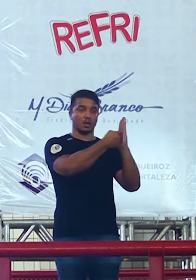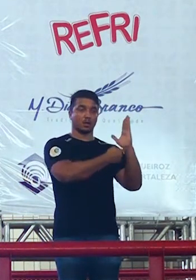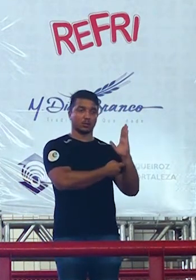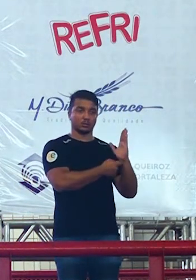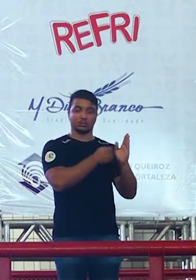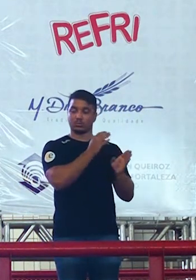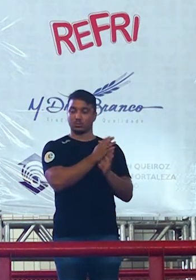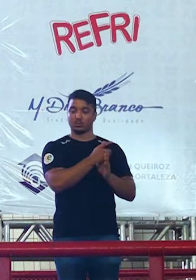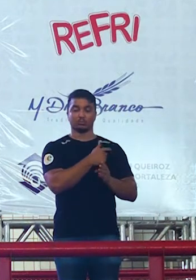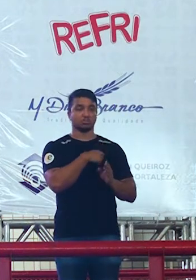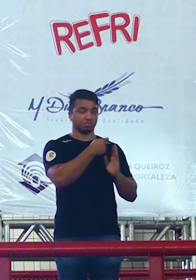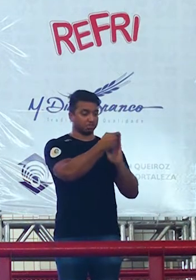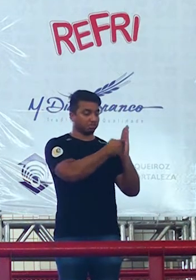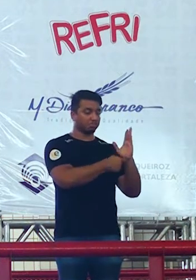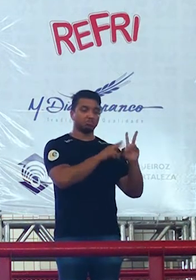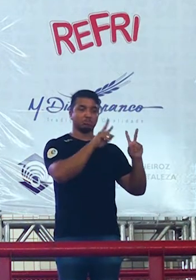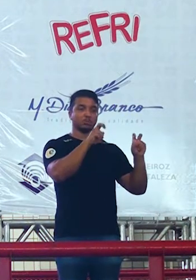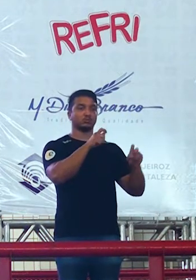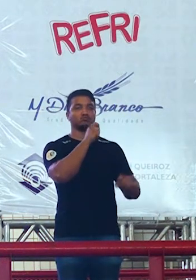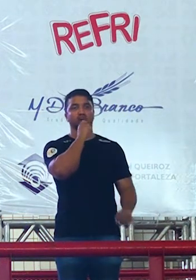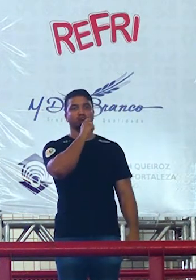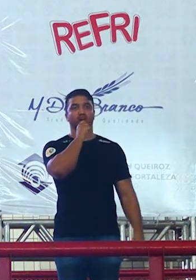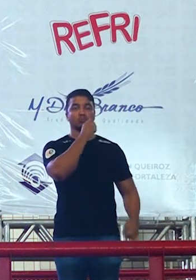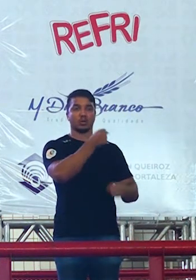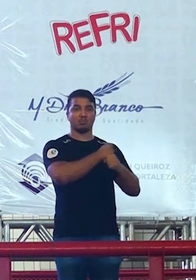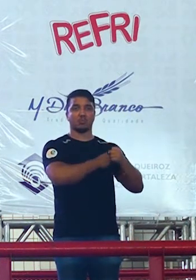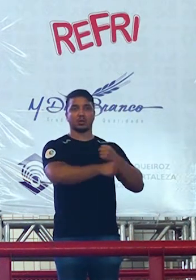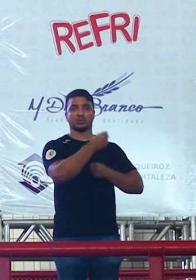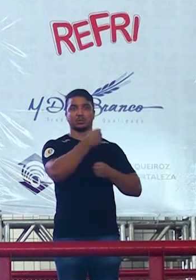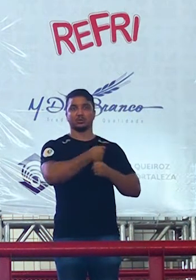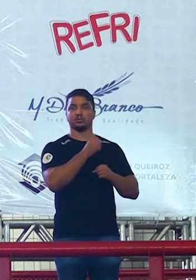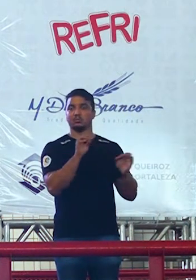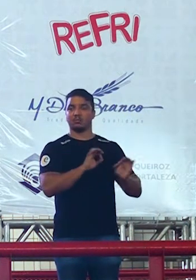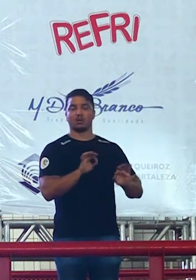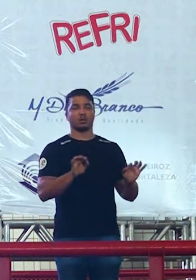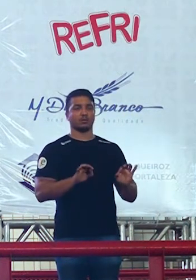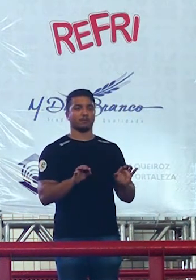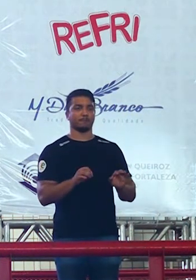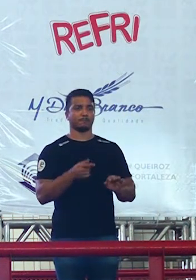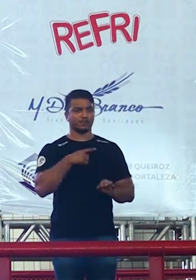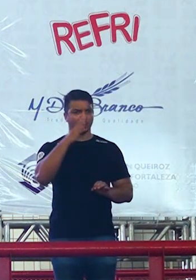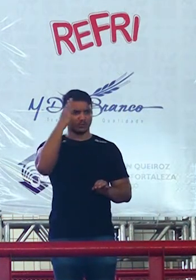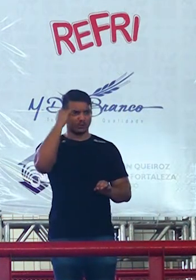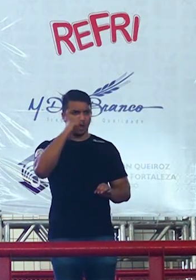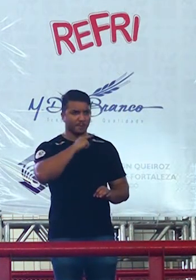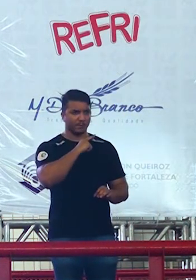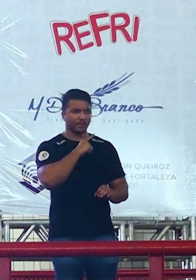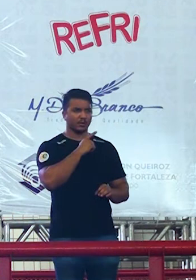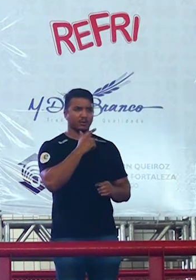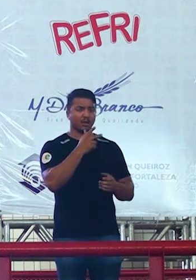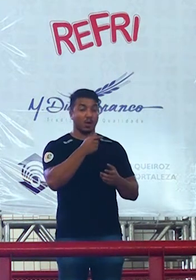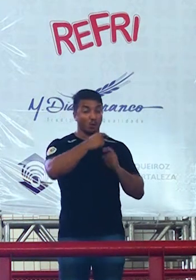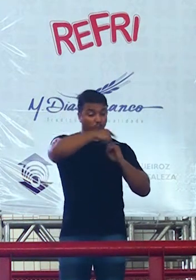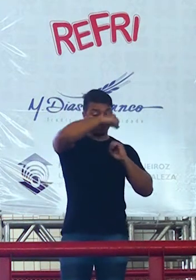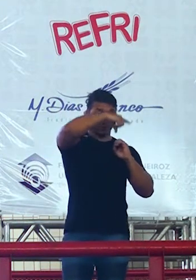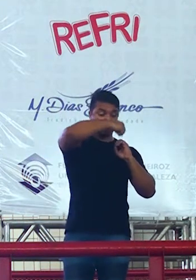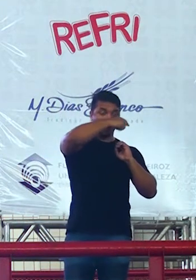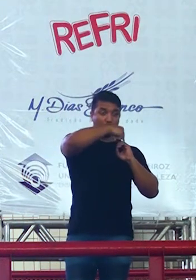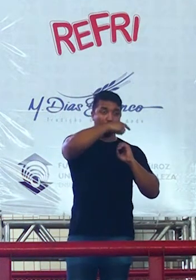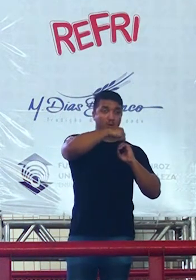que eu não vi nenhuma redação tratada desse assunto desde o ano passado vocês sabem que teve uma edição da Unifor